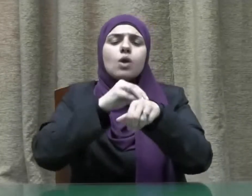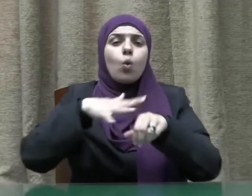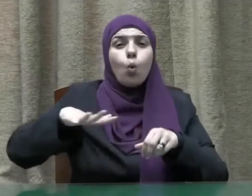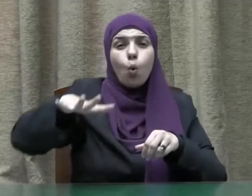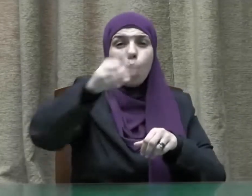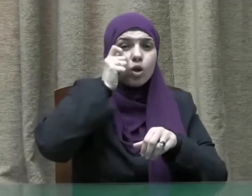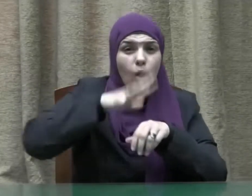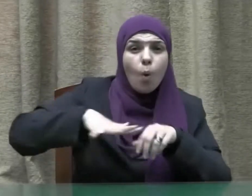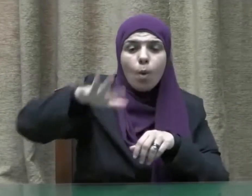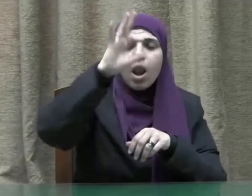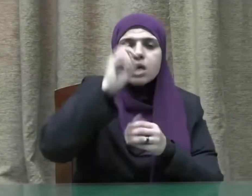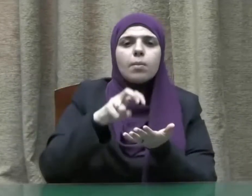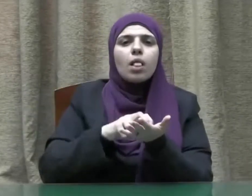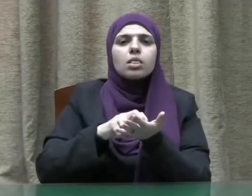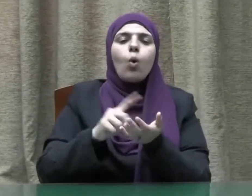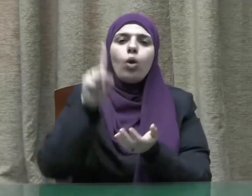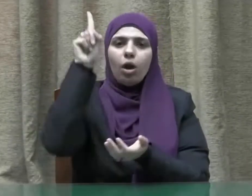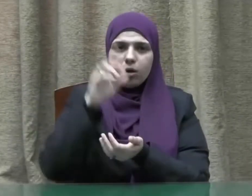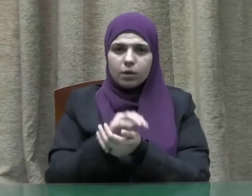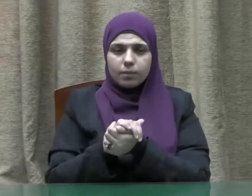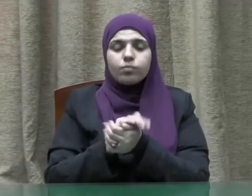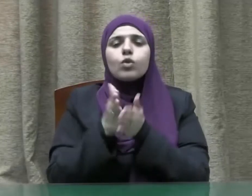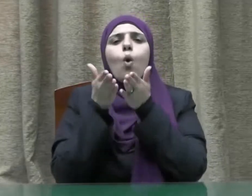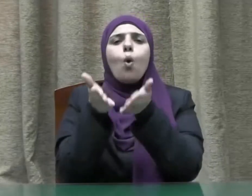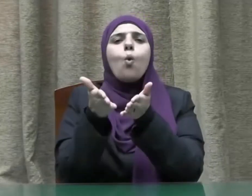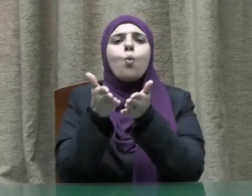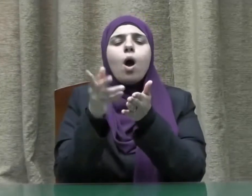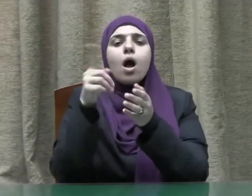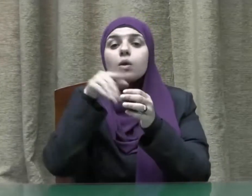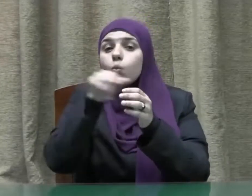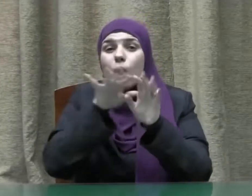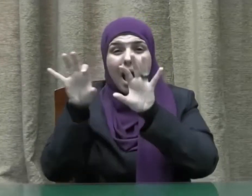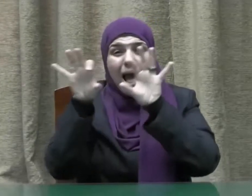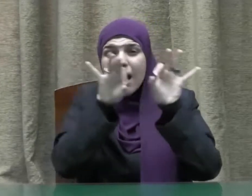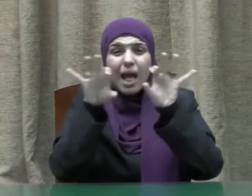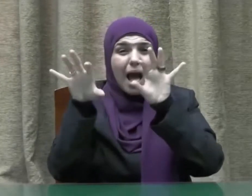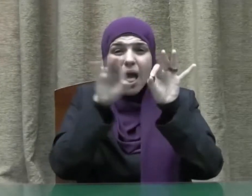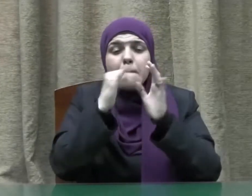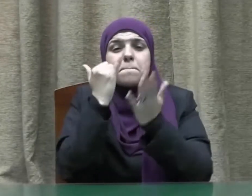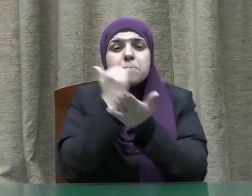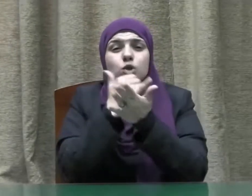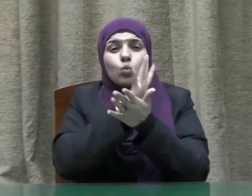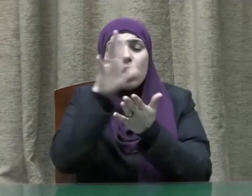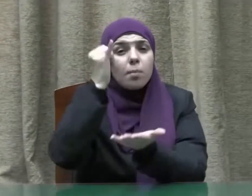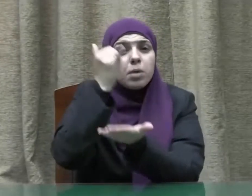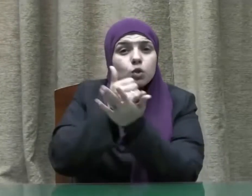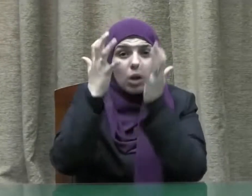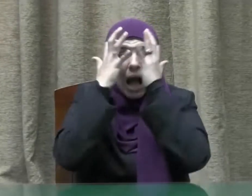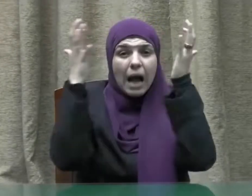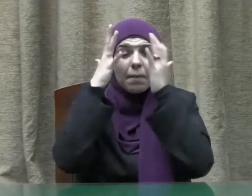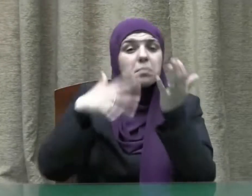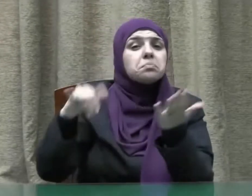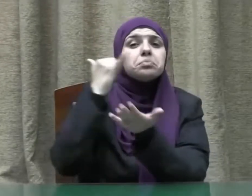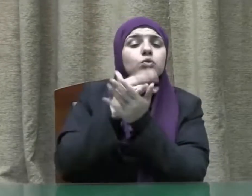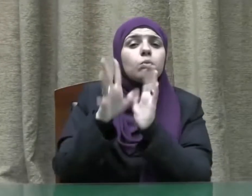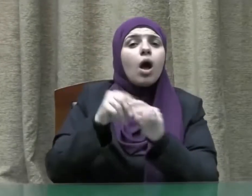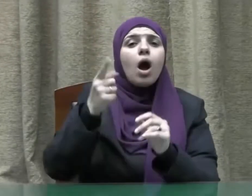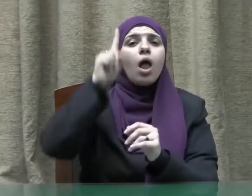به لعلكم تتقون هذه آيات محكمات لم تنسخ